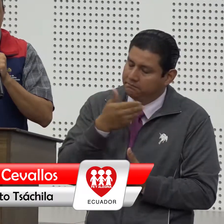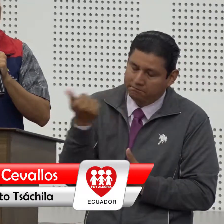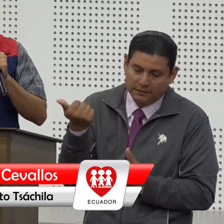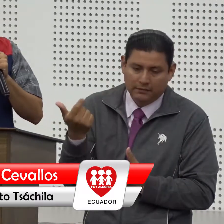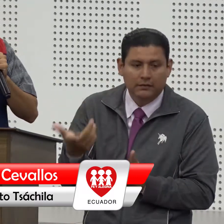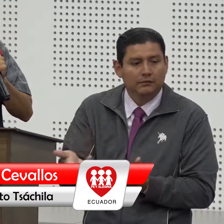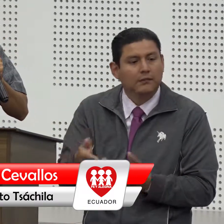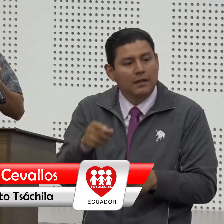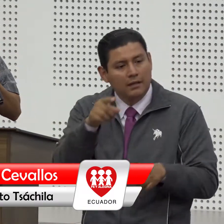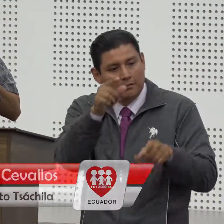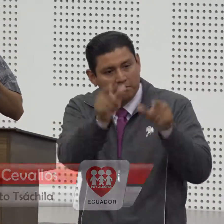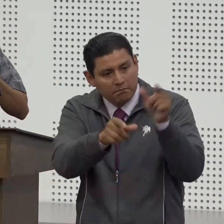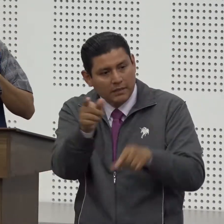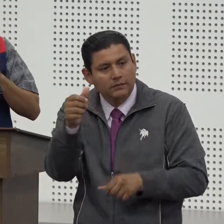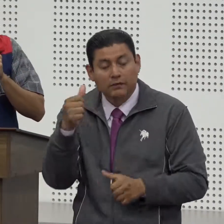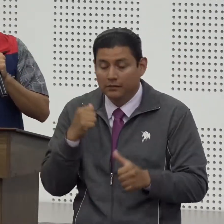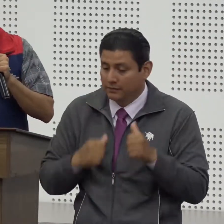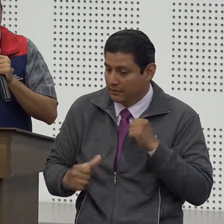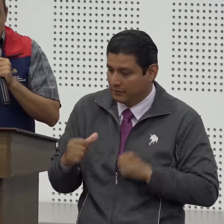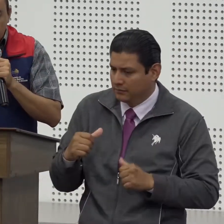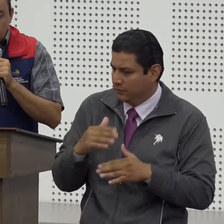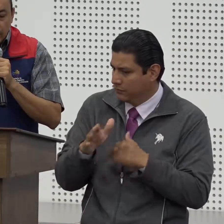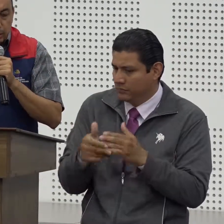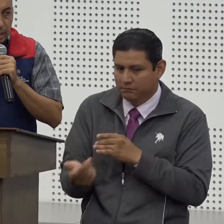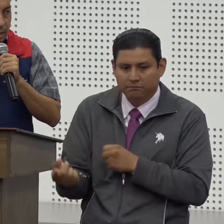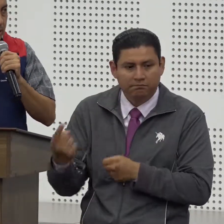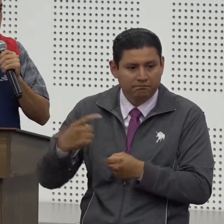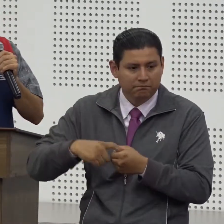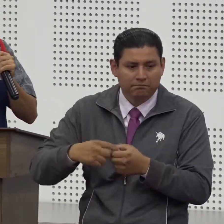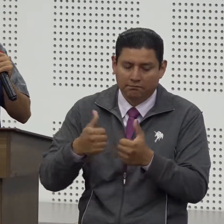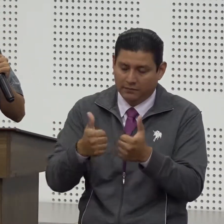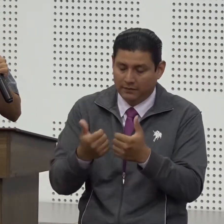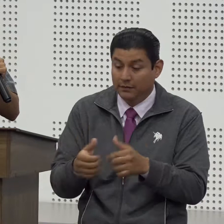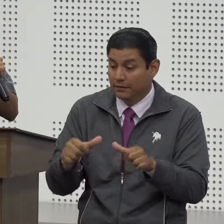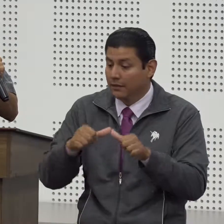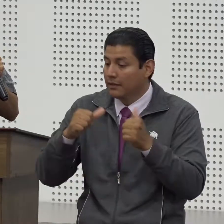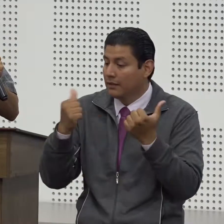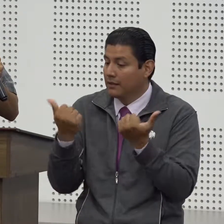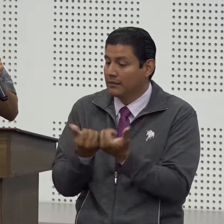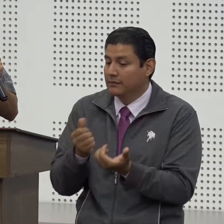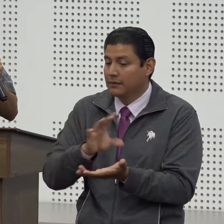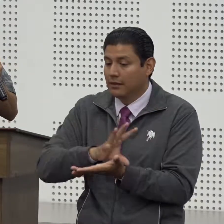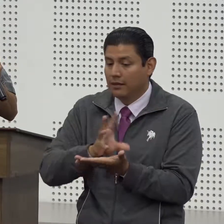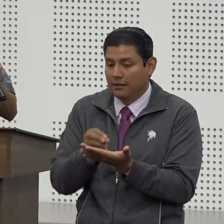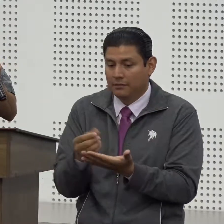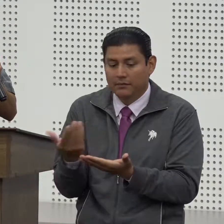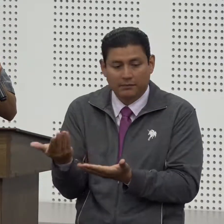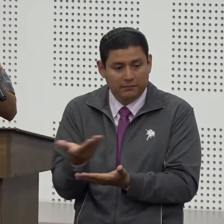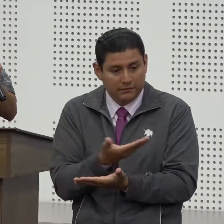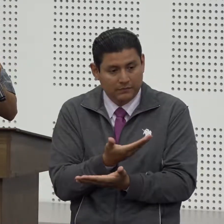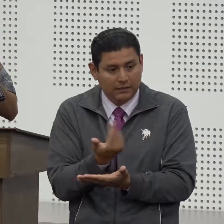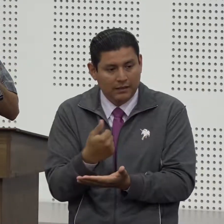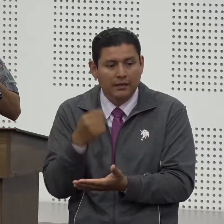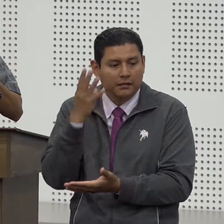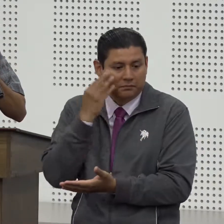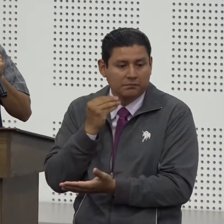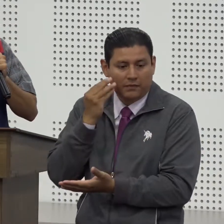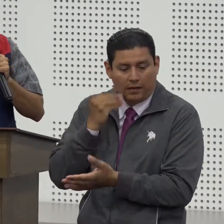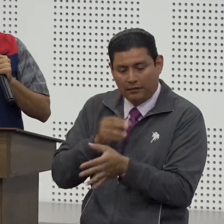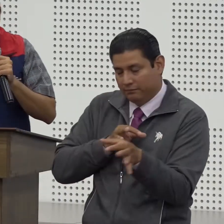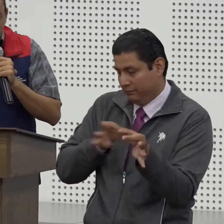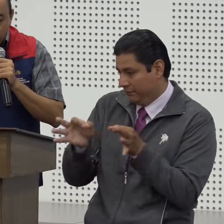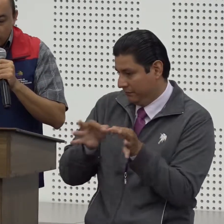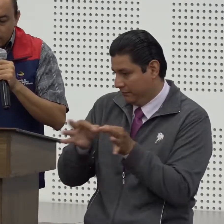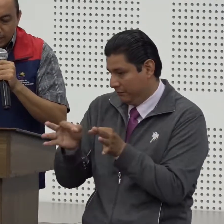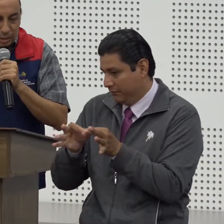actores que mejor que también tenemos de aquí a la Asamblea Nacional que va a compartir esta experiencia de cerca por nosotros porque no